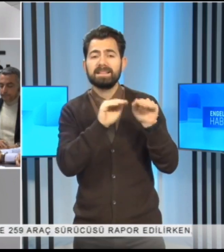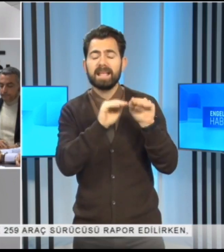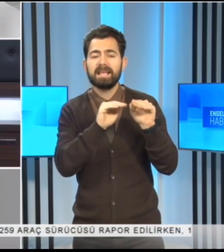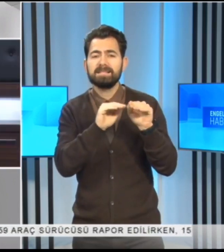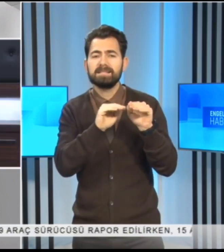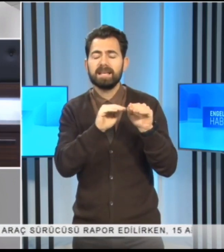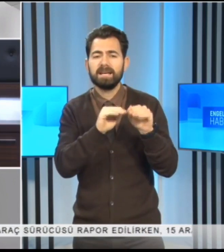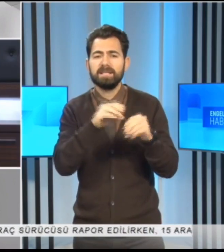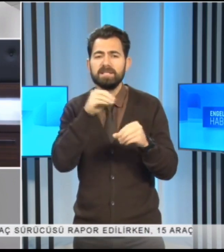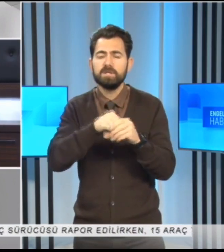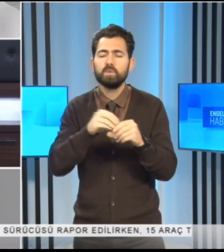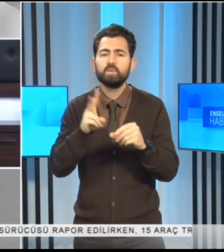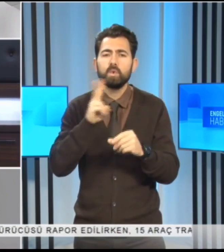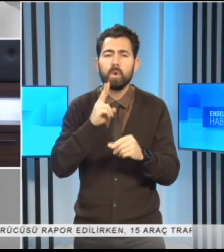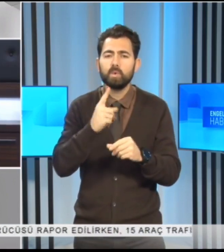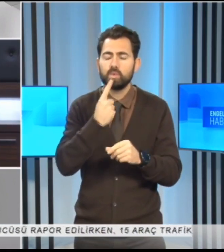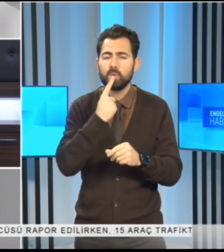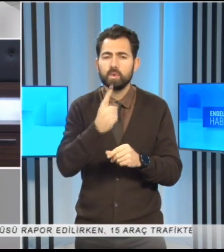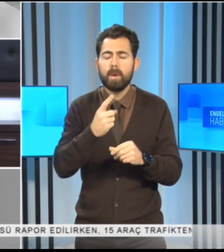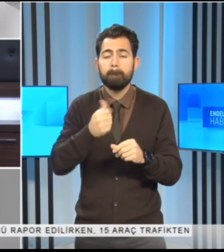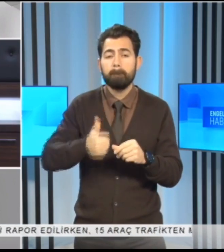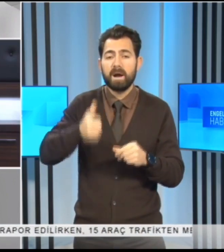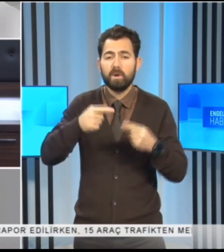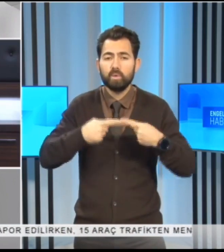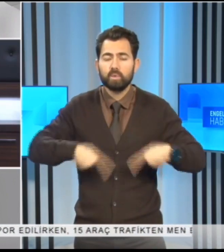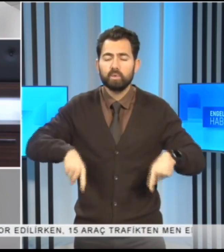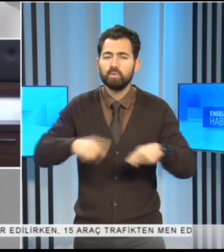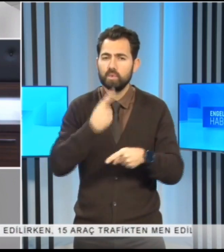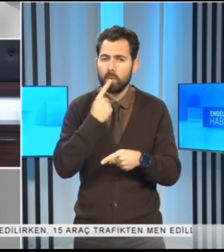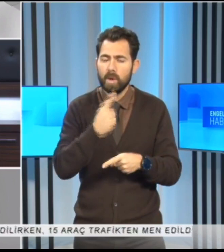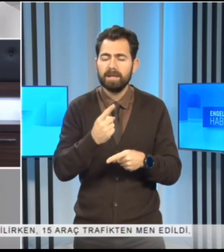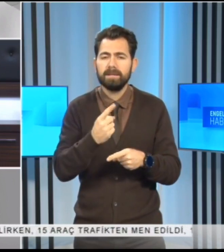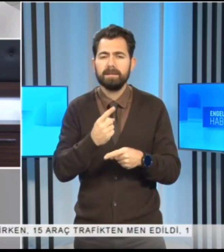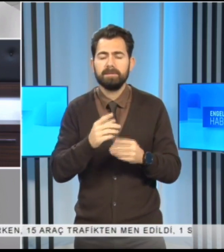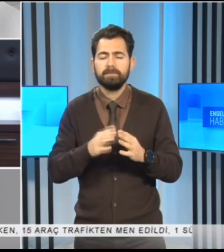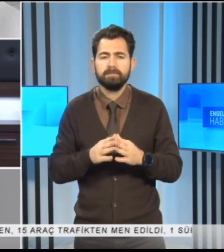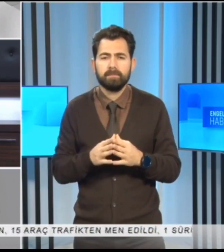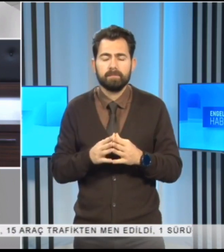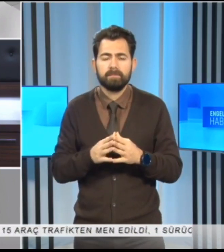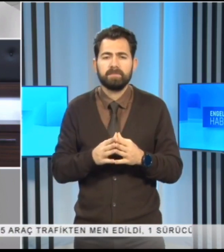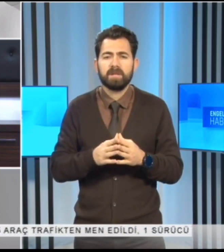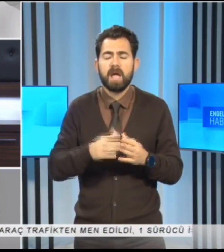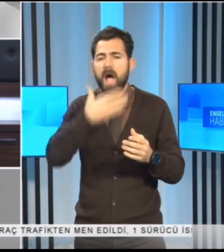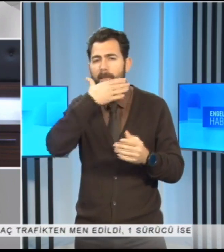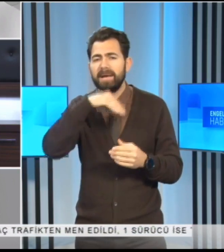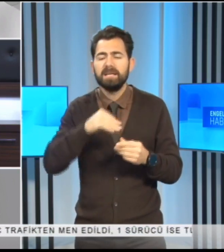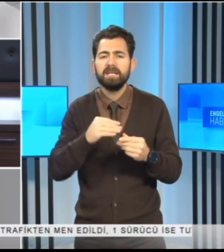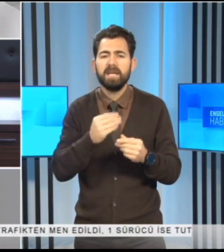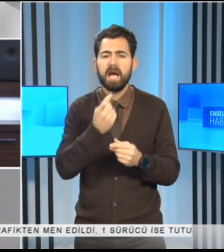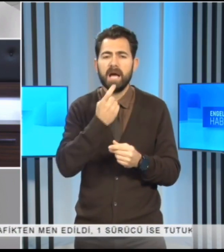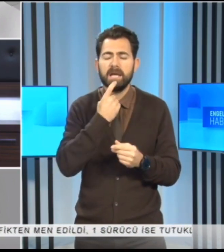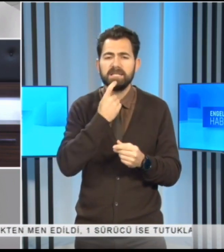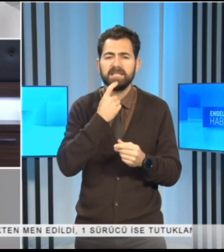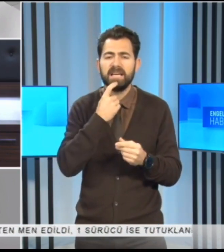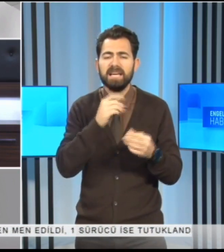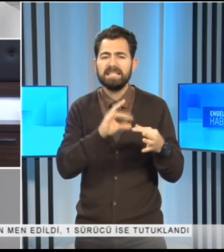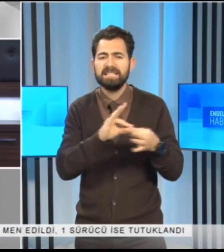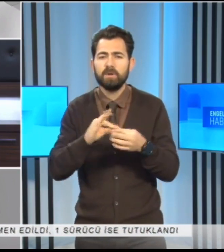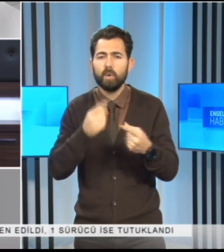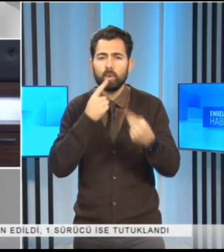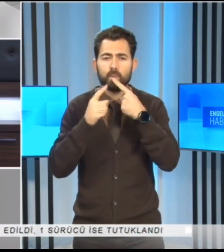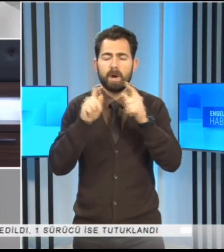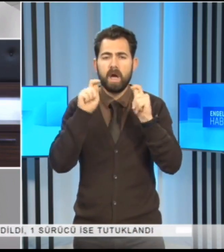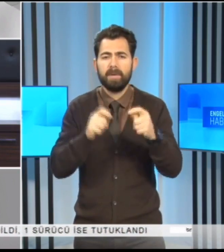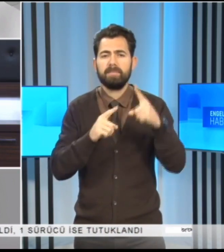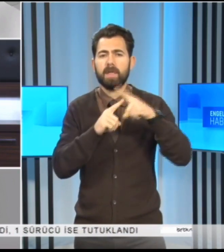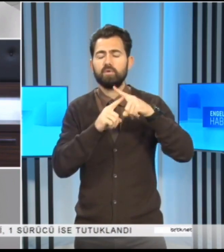bakanlar kurulu söyleyecek dedi. Emeklilik yaşıyla ilgili olarak da konuşan Taçoy, emeklilik